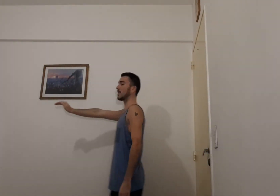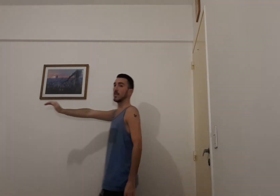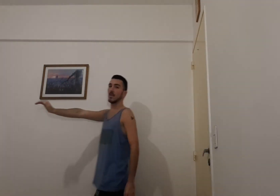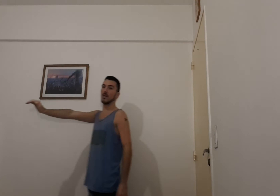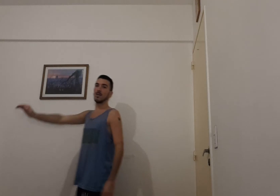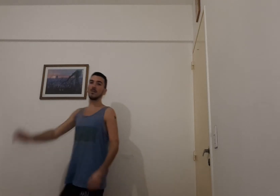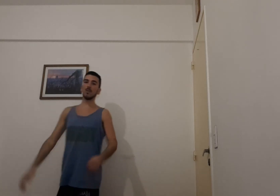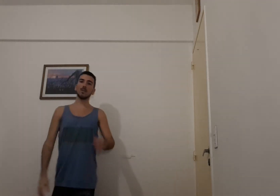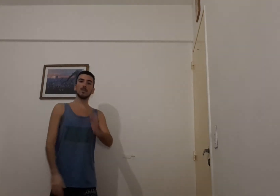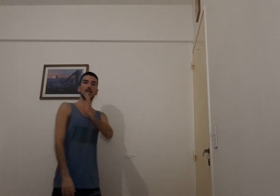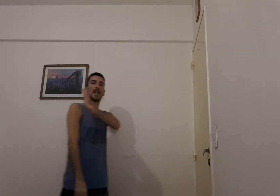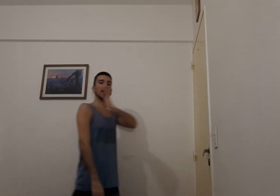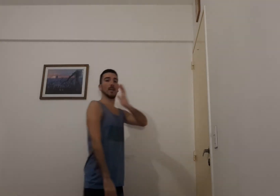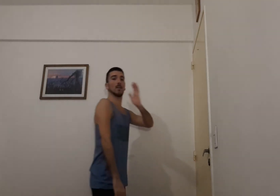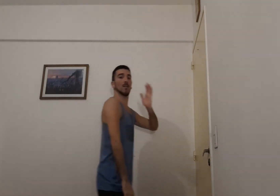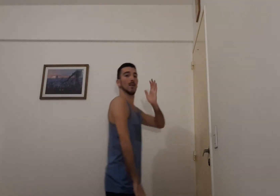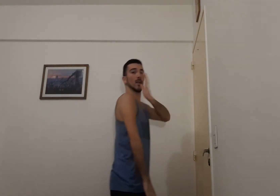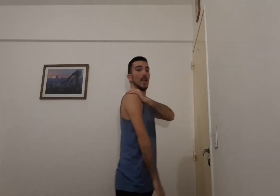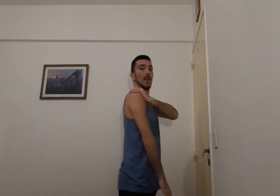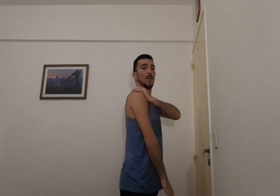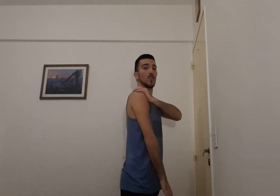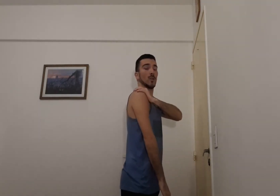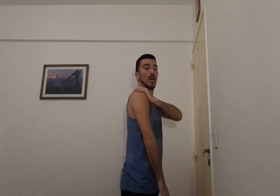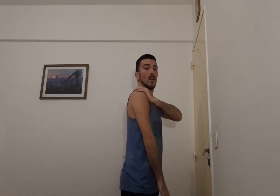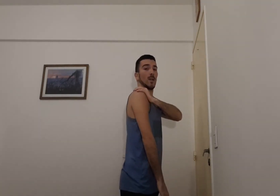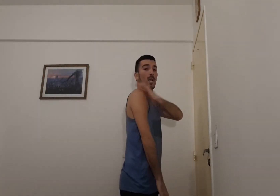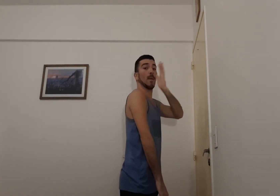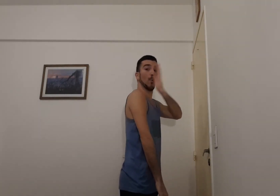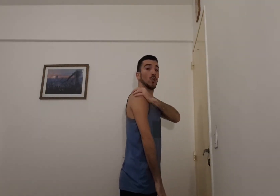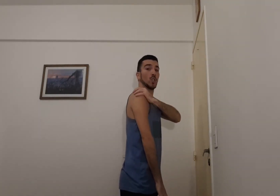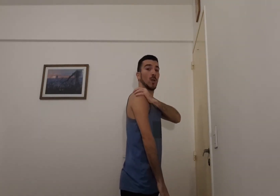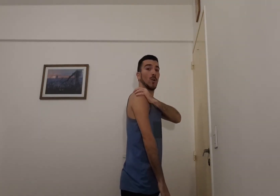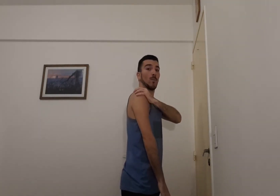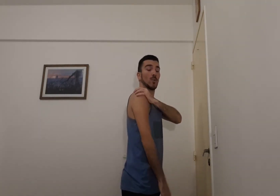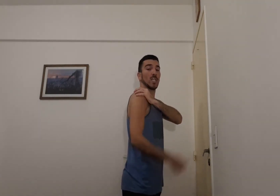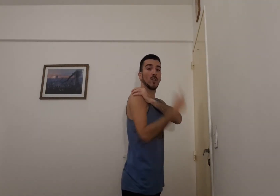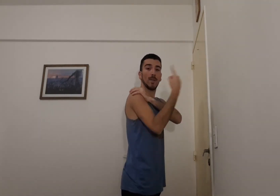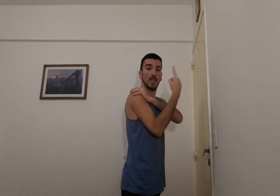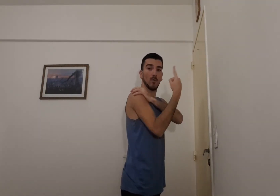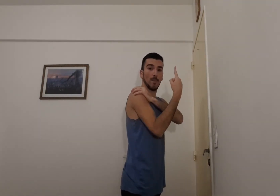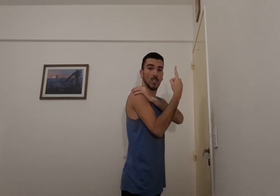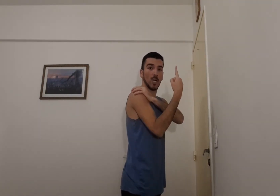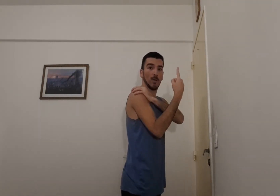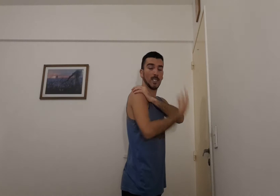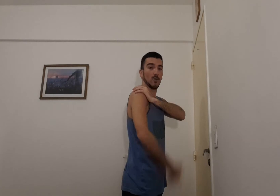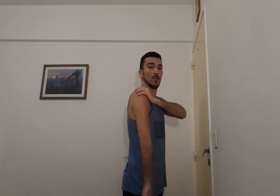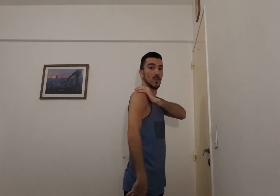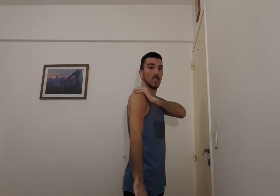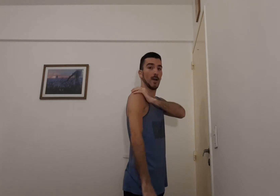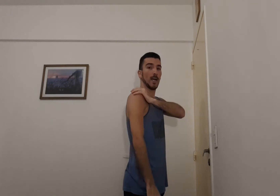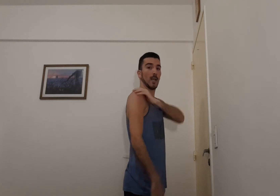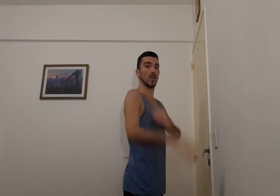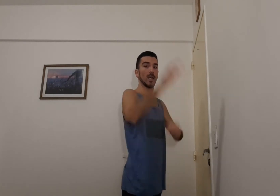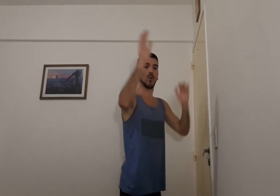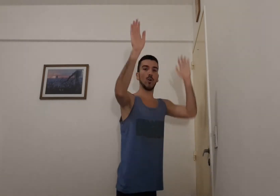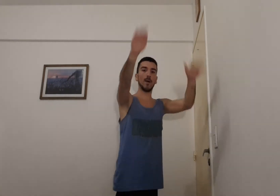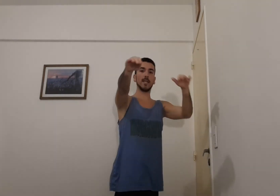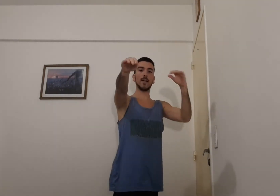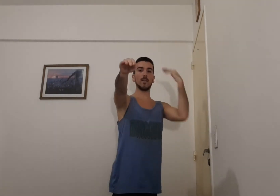así. Si alguien es la persona que me puso el hombro, o sea, solamente una persona lo va a hacer, la otra persona se va a dejar, no es que los dos van a estar,